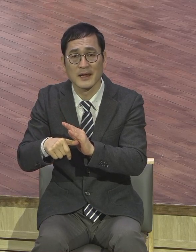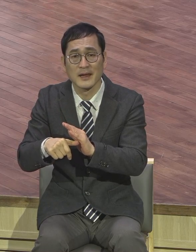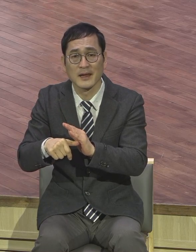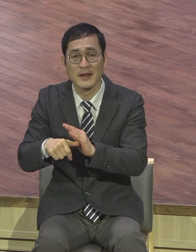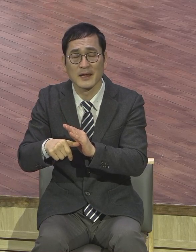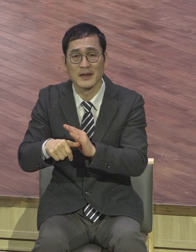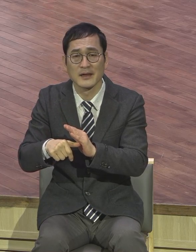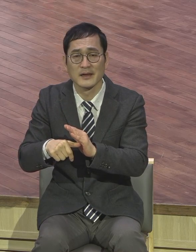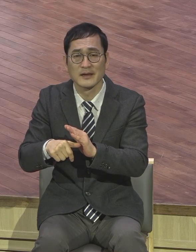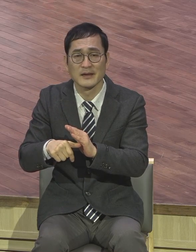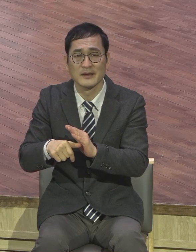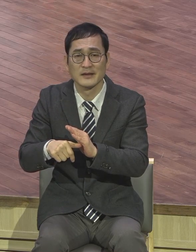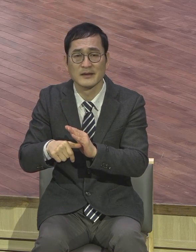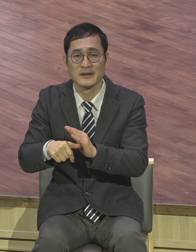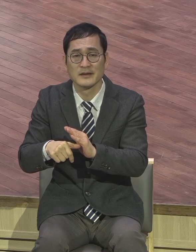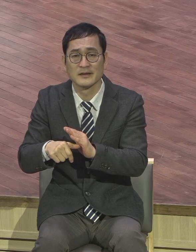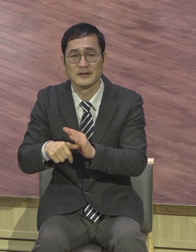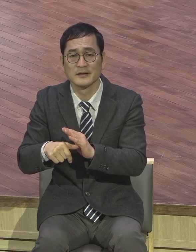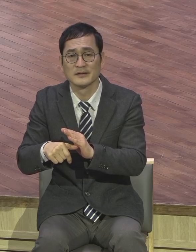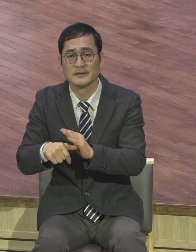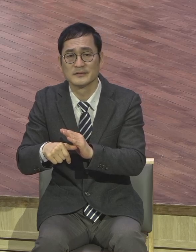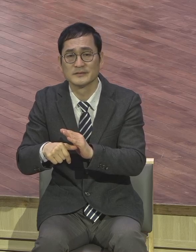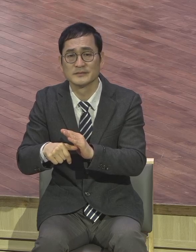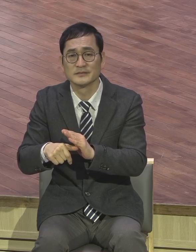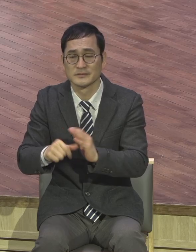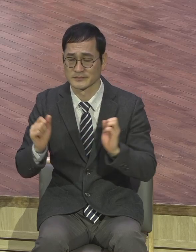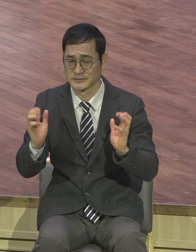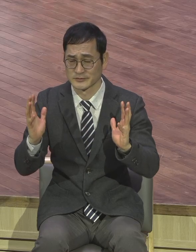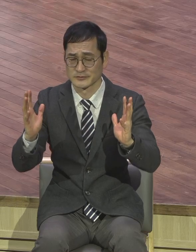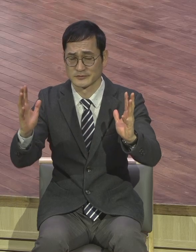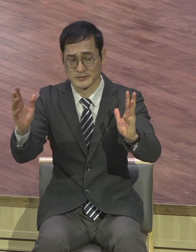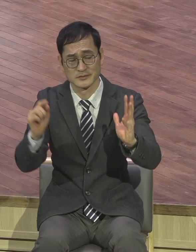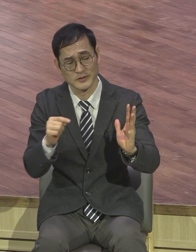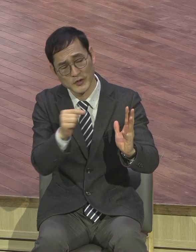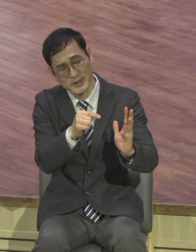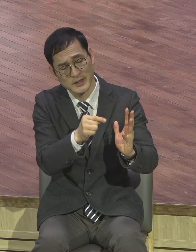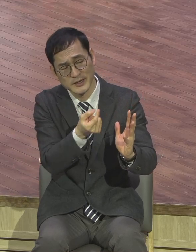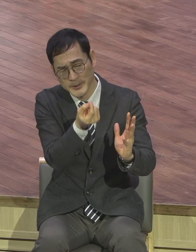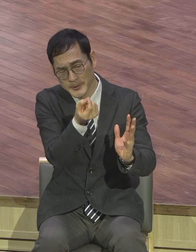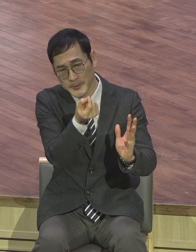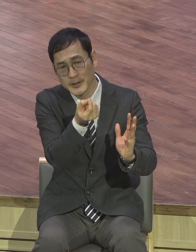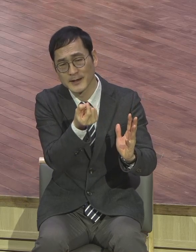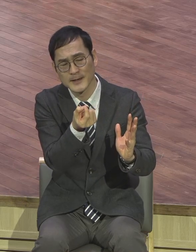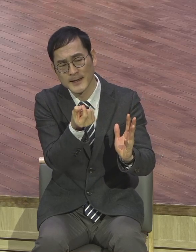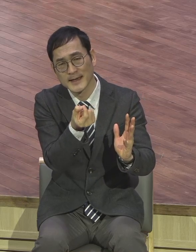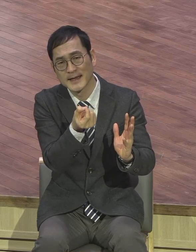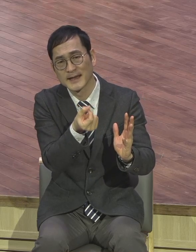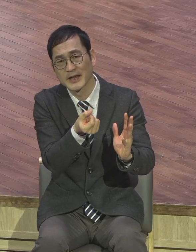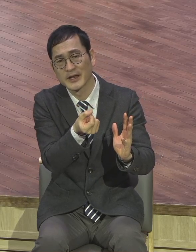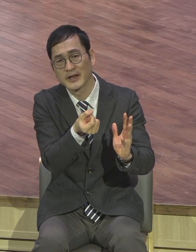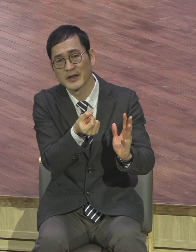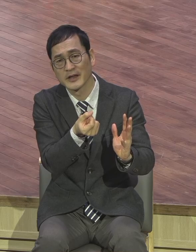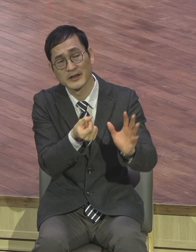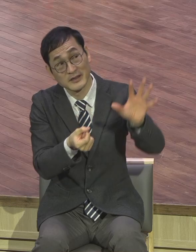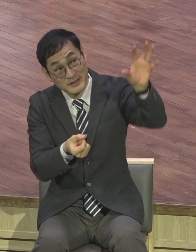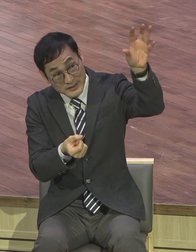서 있어요. 게다시 게다시래요. 안내하는 분이 이 게다시입니다. 그래서 손으로 이렇게 훑었어요. 이렇게